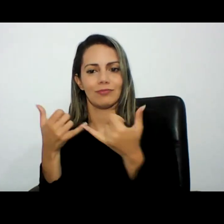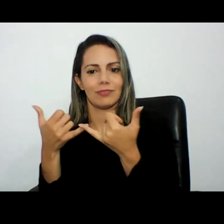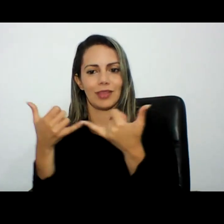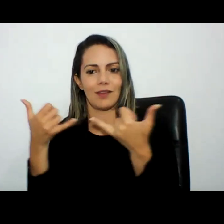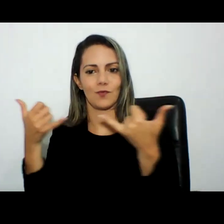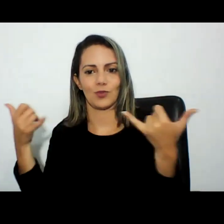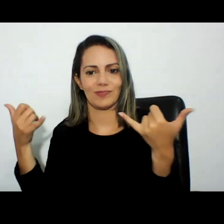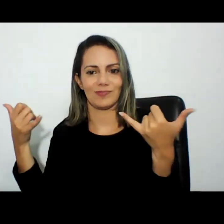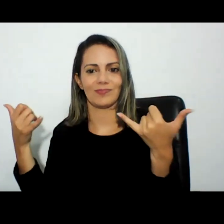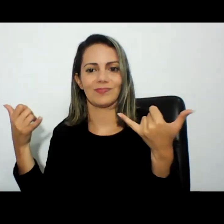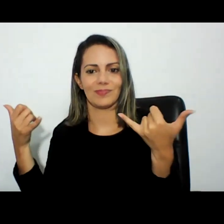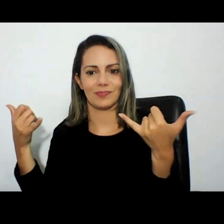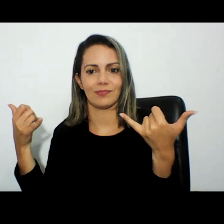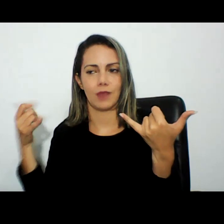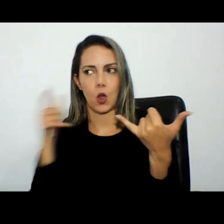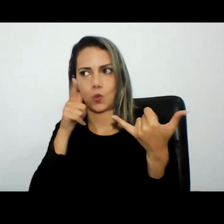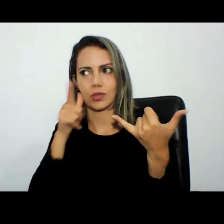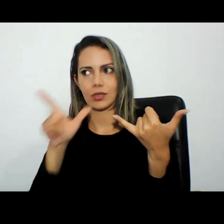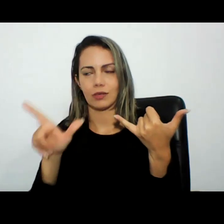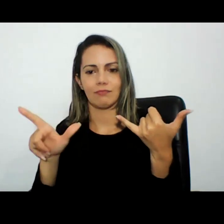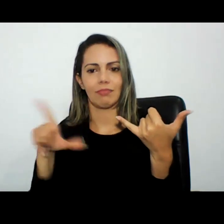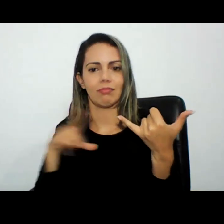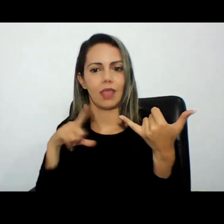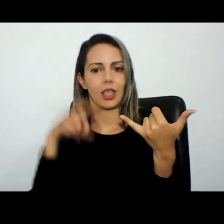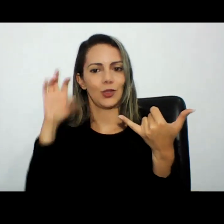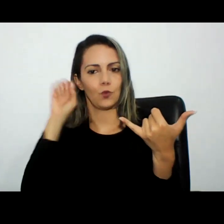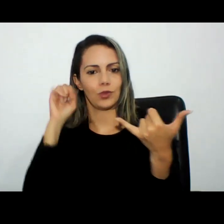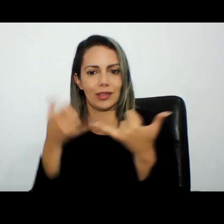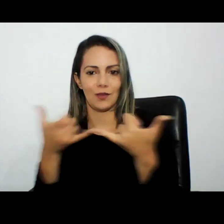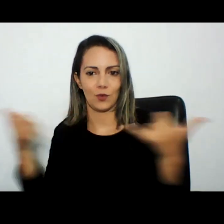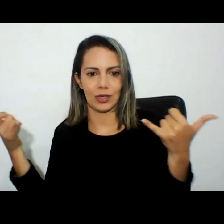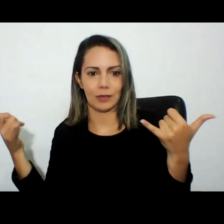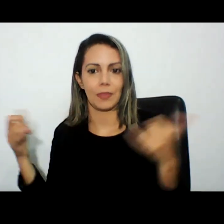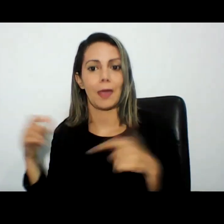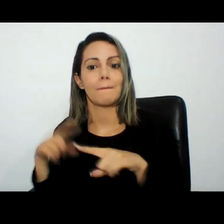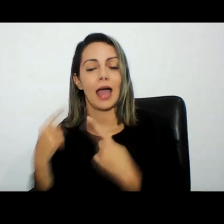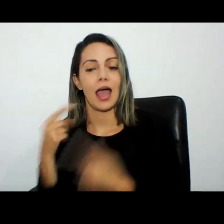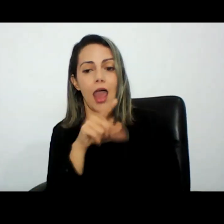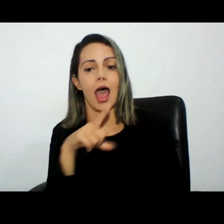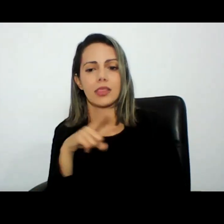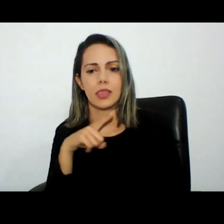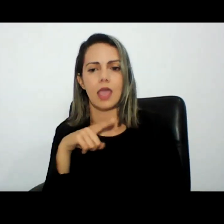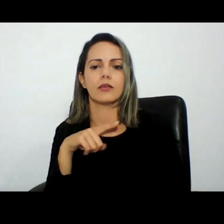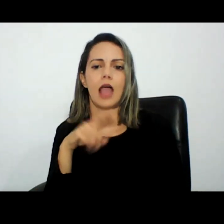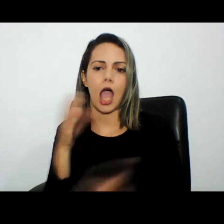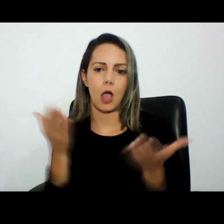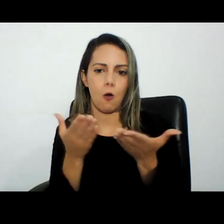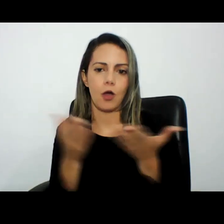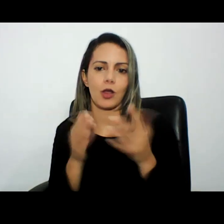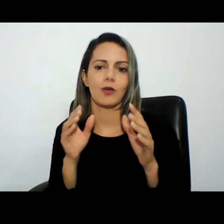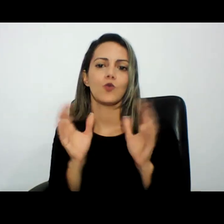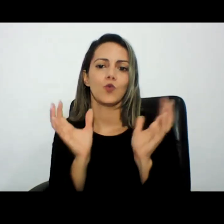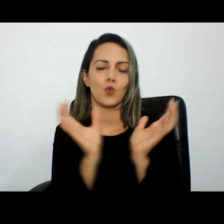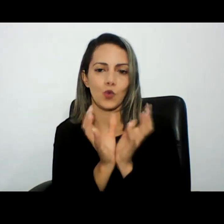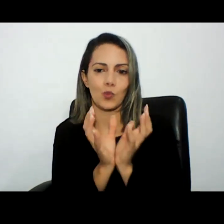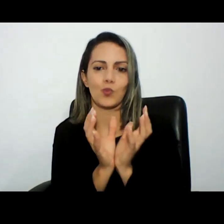hoje foi obrigado a evoluir né e a tem uma coordenação lá específica de fontes abertas então eu tenho uma equipe que